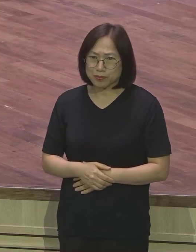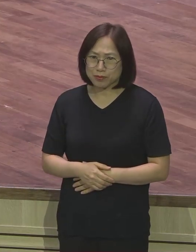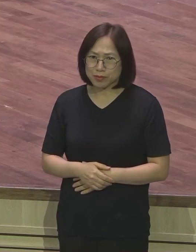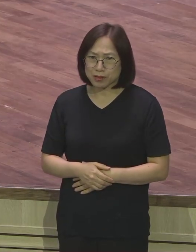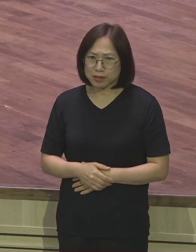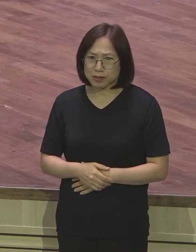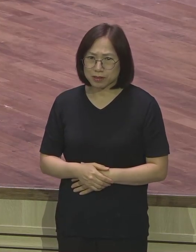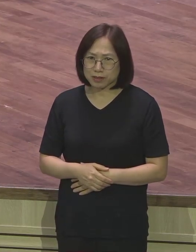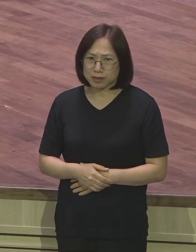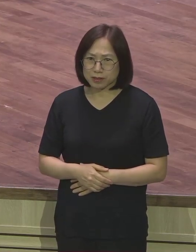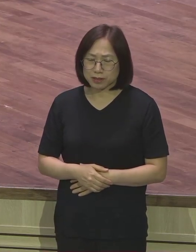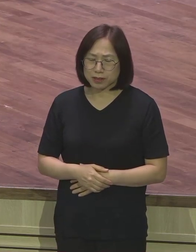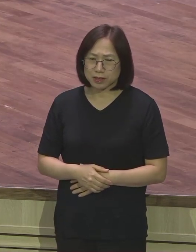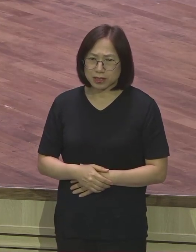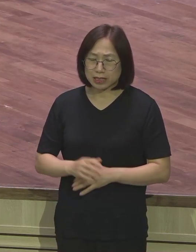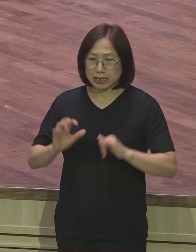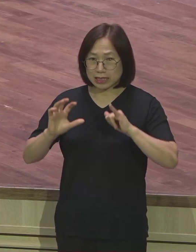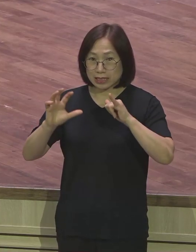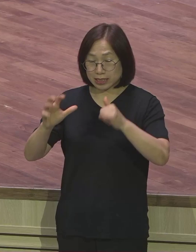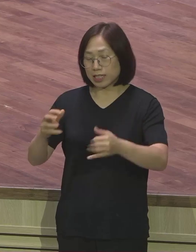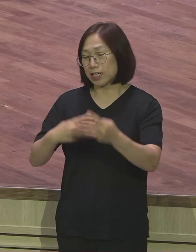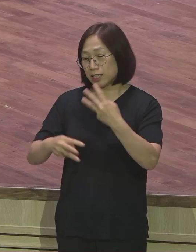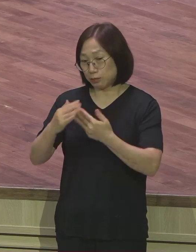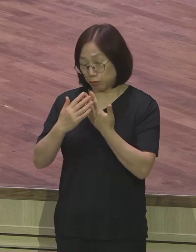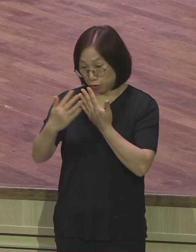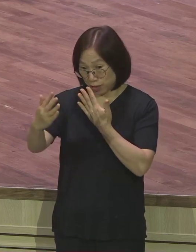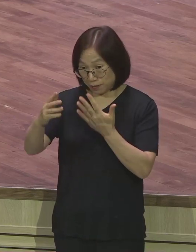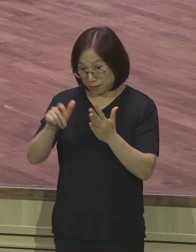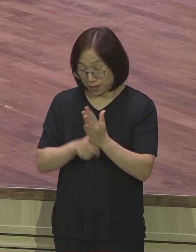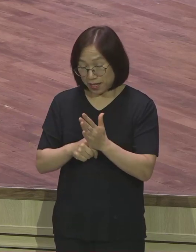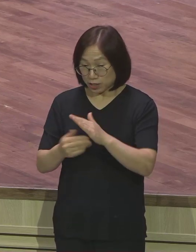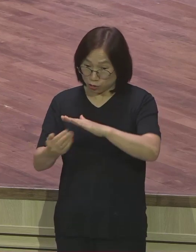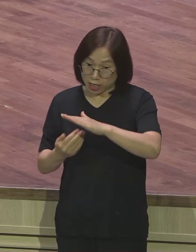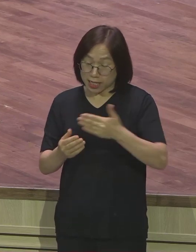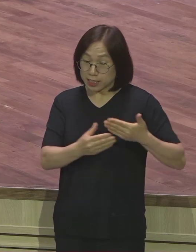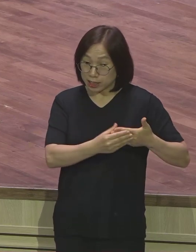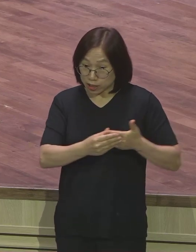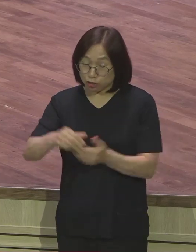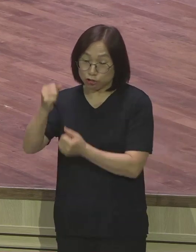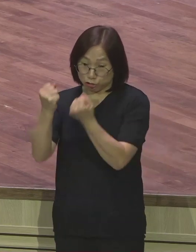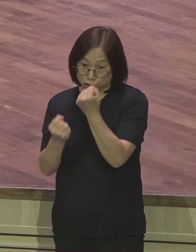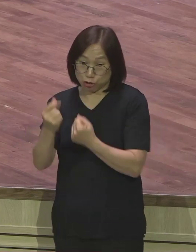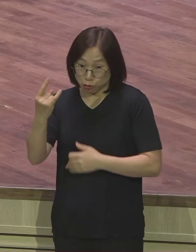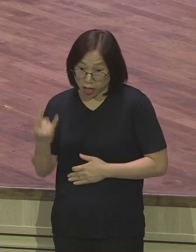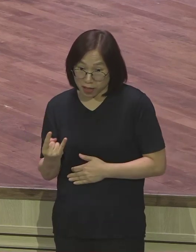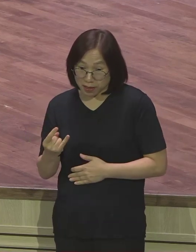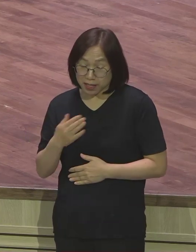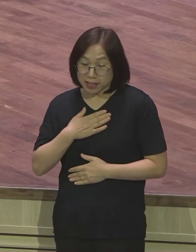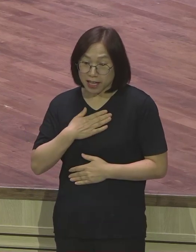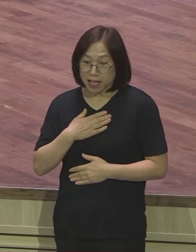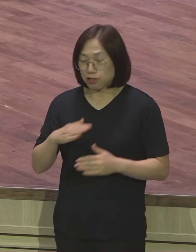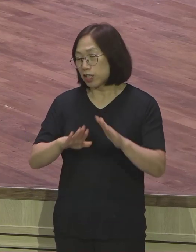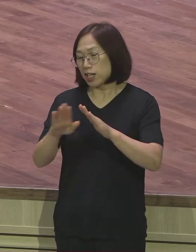지난 WRC를 앞두고 랩몬트 리더 수련회 때 저희 가정이 홈스테이를 신청하게 됐습니다.